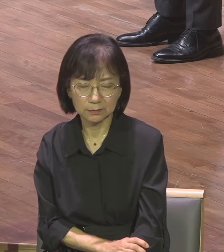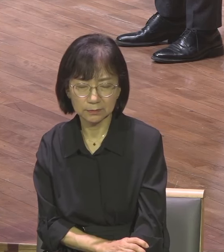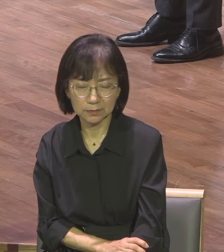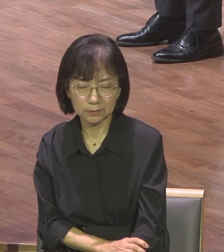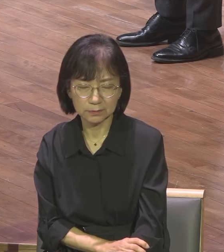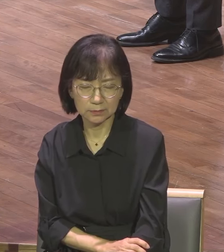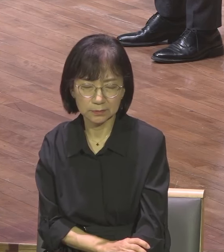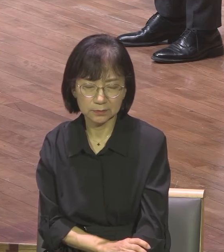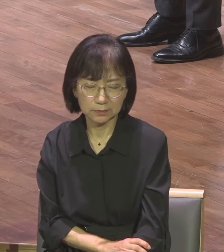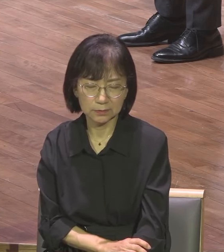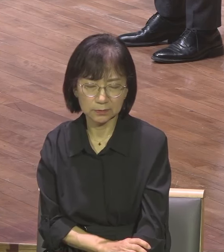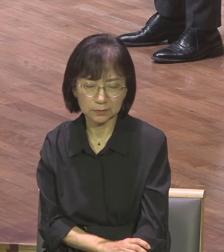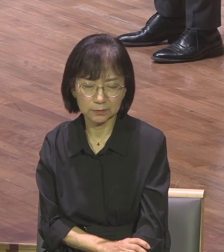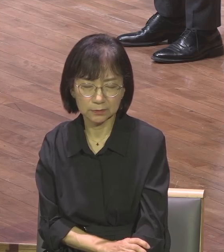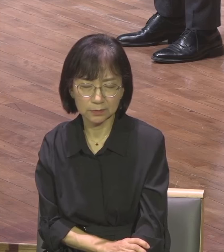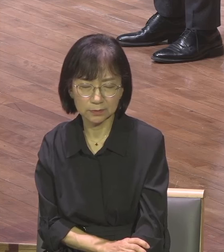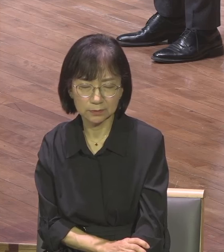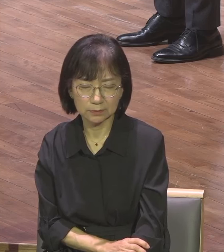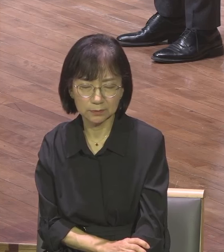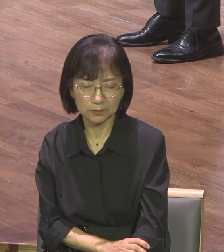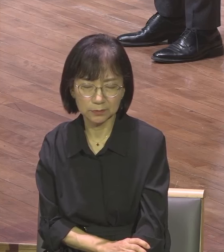베풀어 주옵소서 역사에 주옵소서